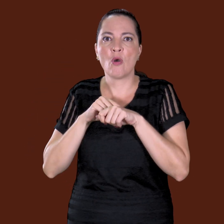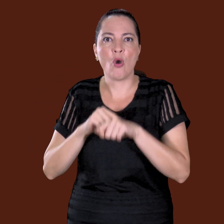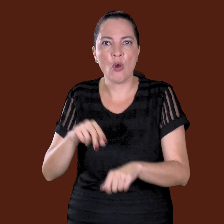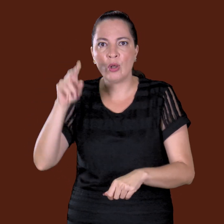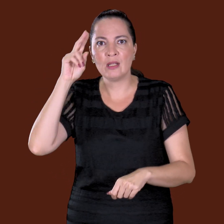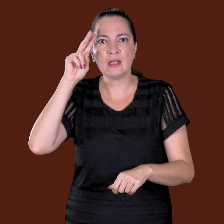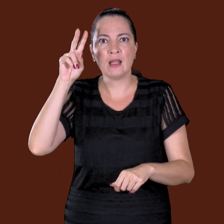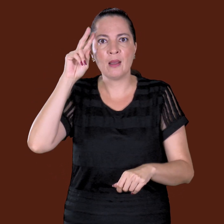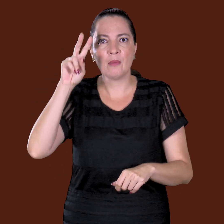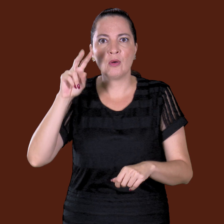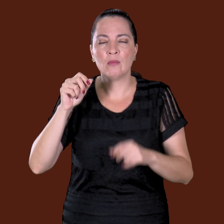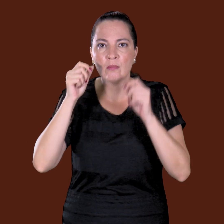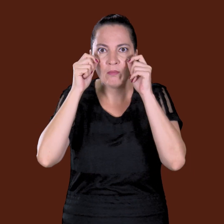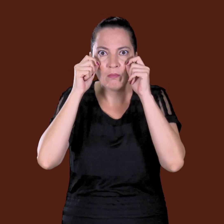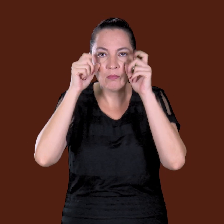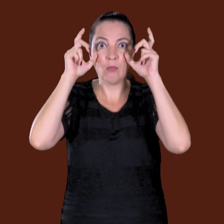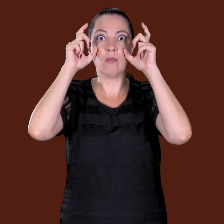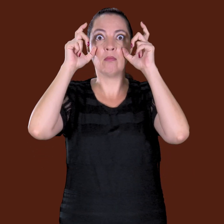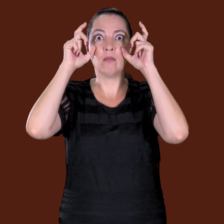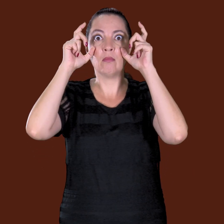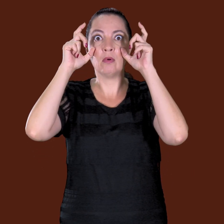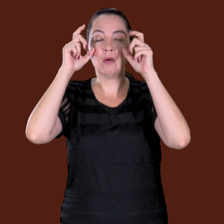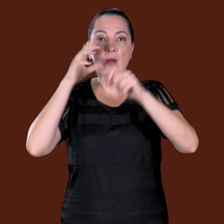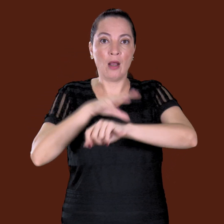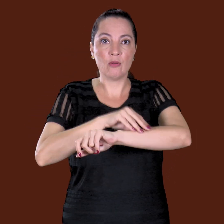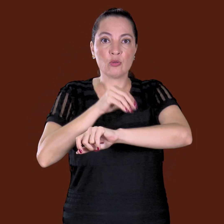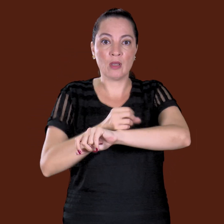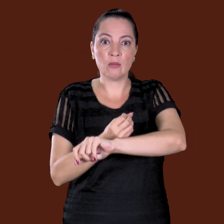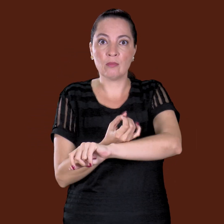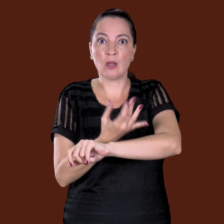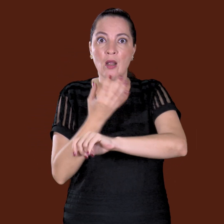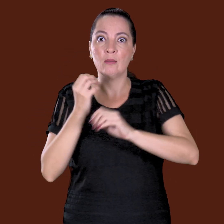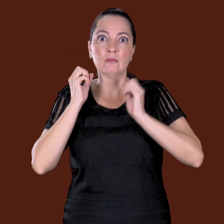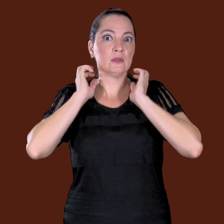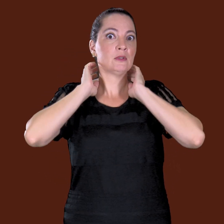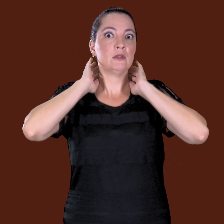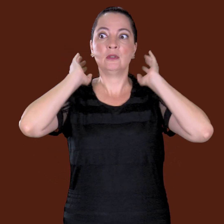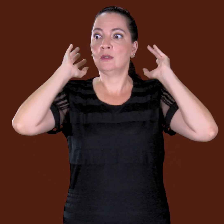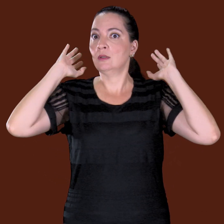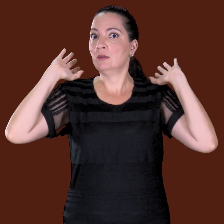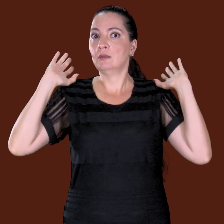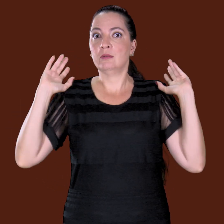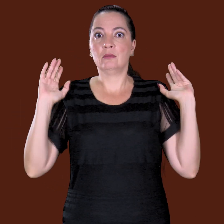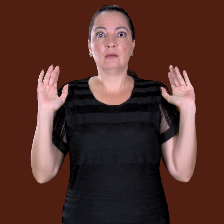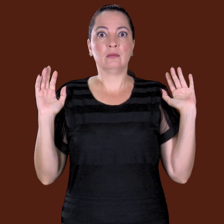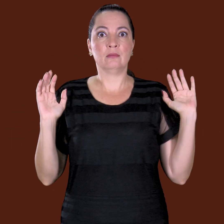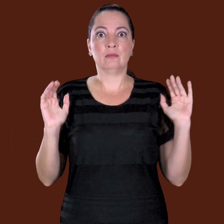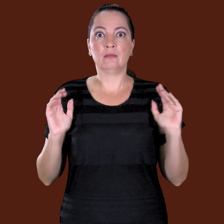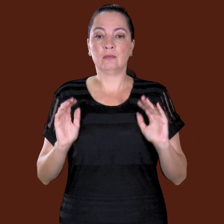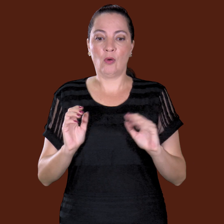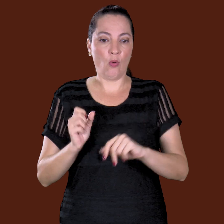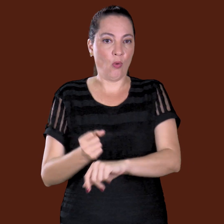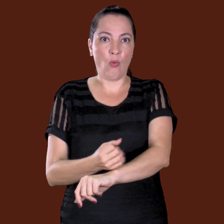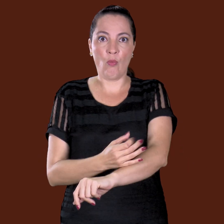que ele lembrou disso, ele regalou o olho, sentiu um arrupiado assim no cangote, gigantesco, sabia?